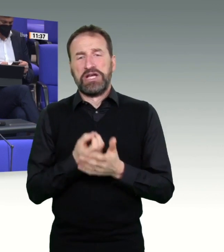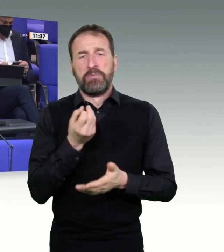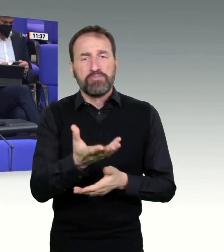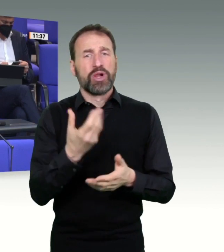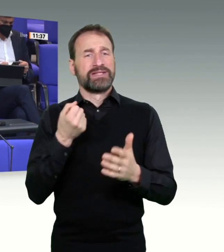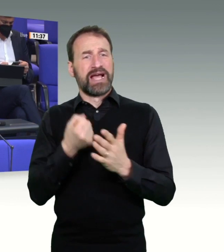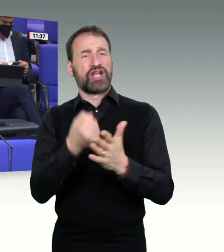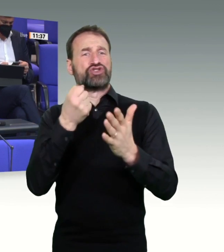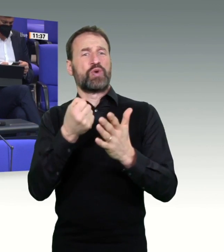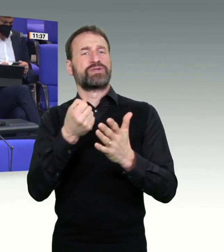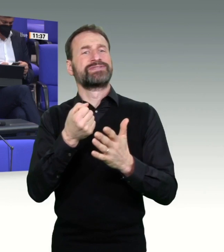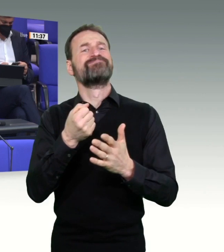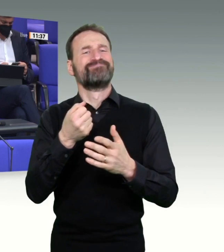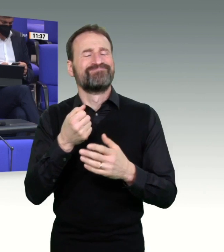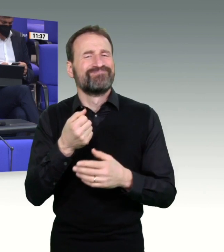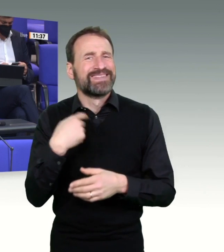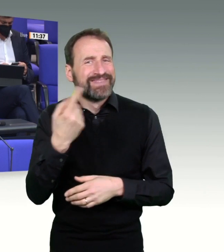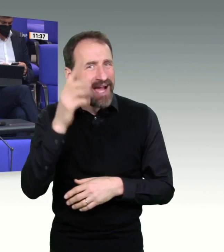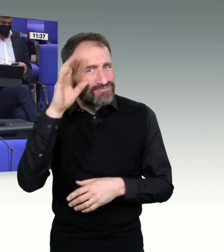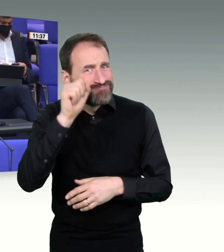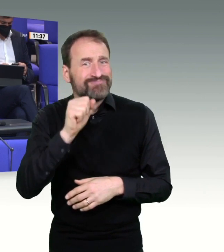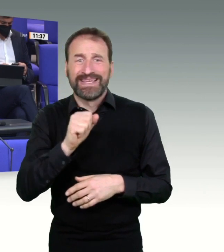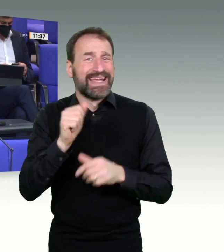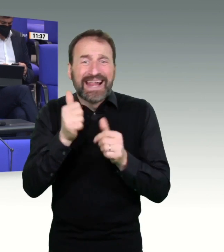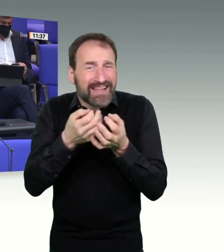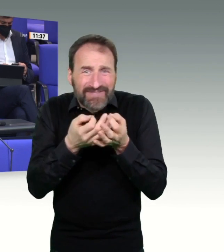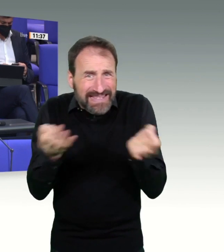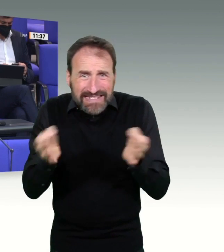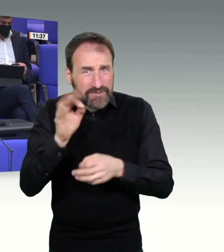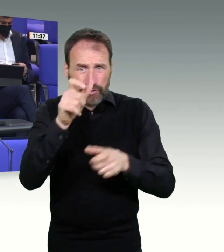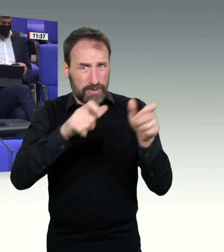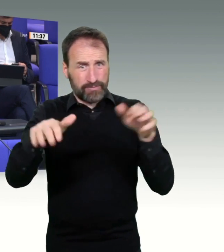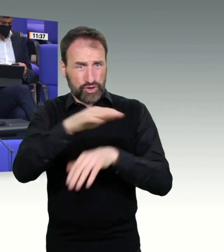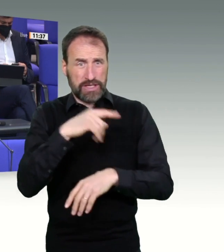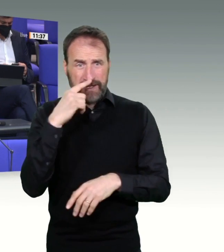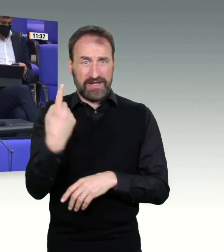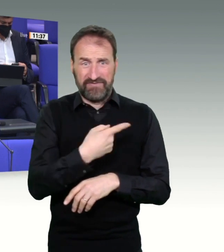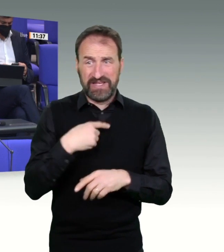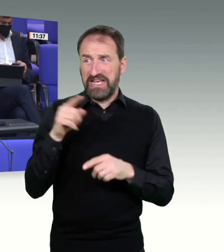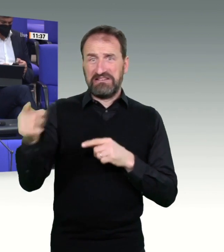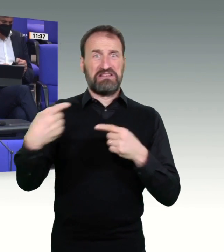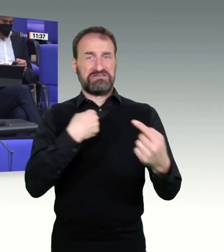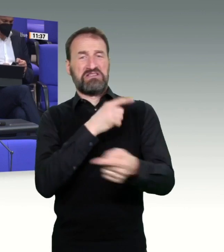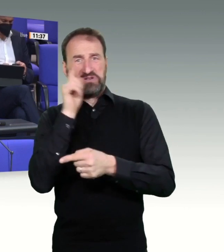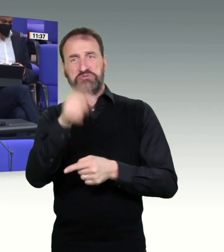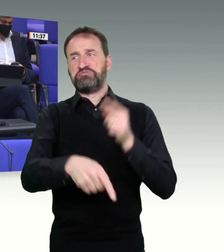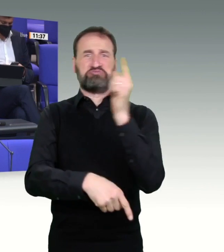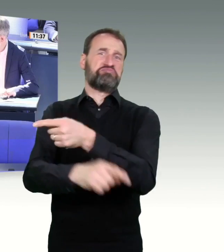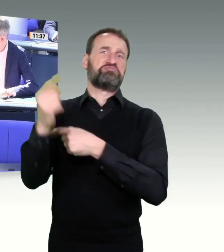wir hoffentlich auch zu unseren Lebzeiten nicht noch mal erleben wollen, dass wir die gemeinsam bewältigen. Wir sind auf einem guten Weg.